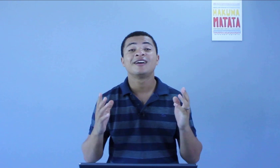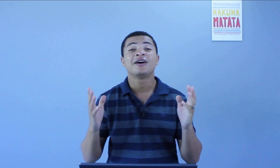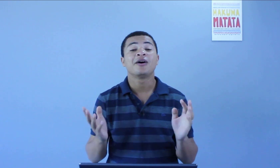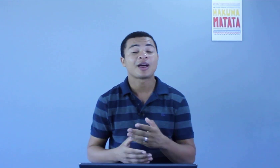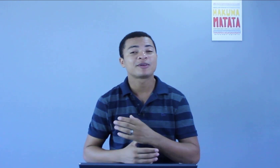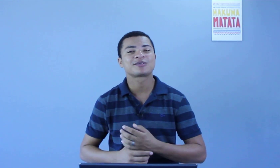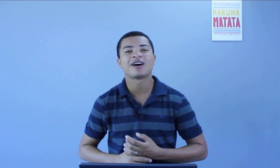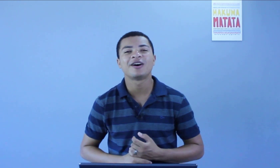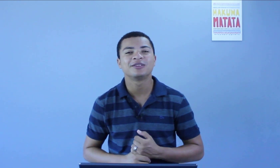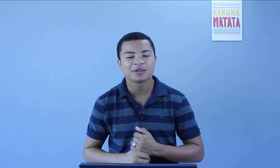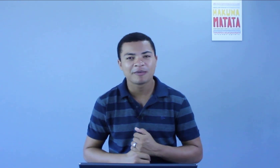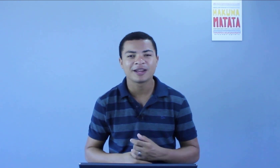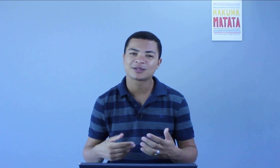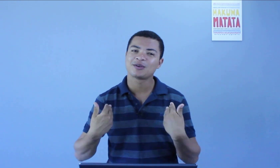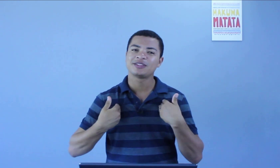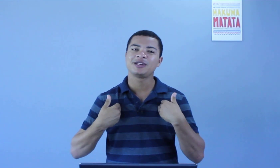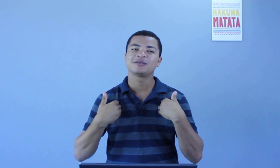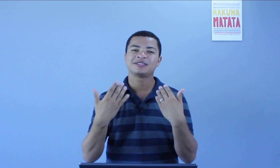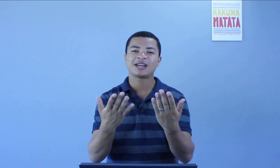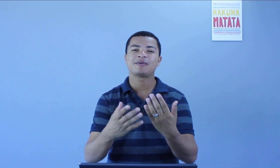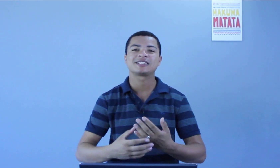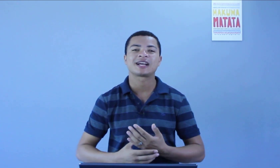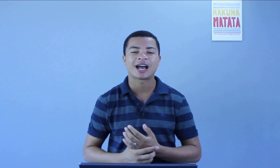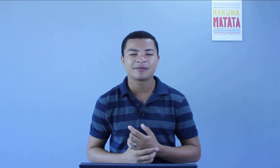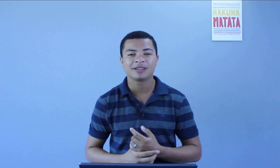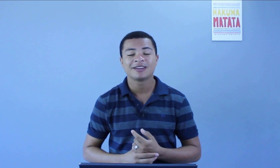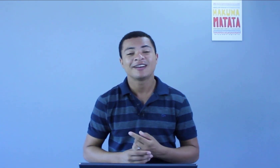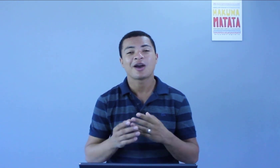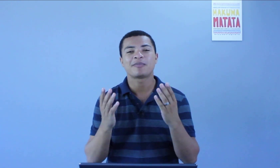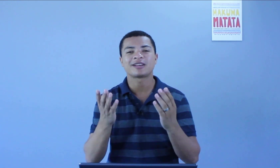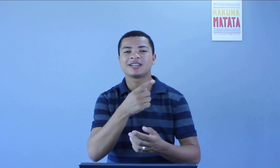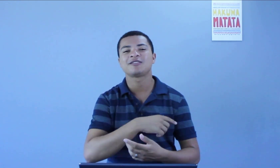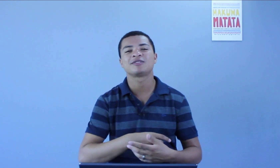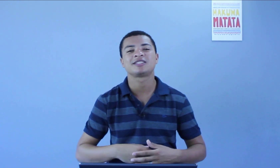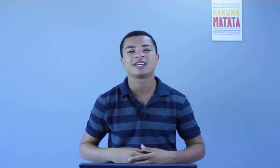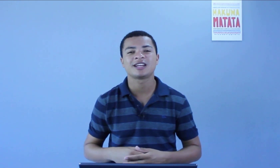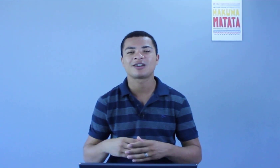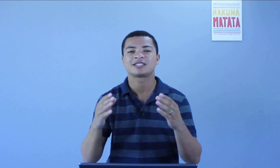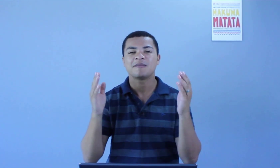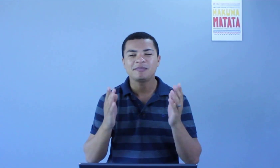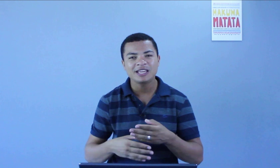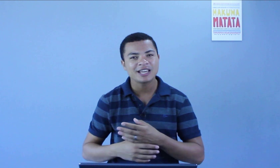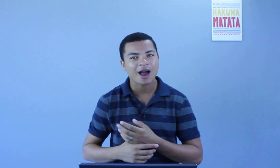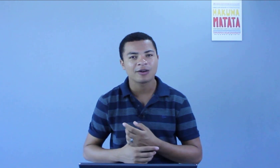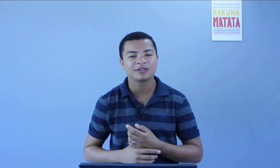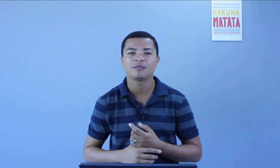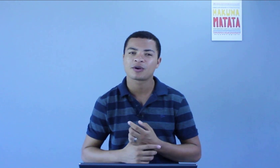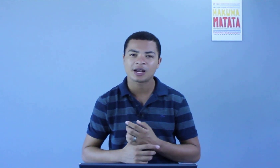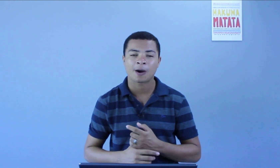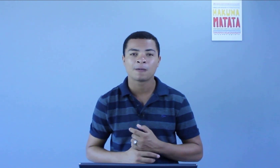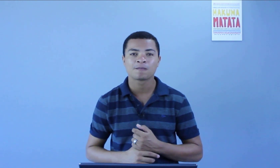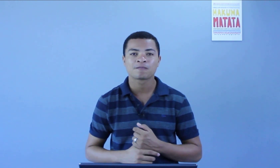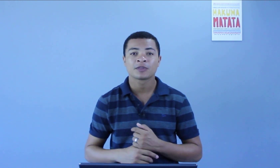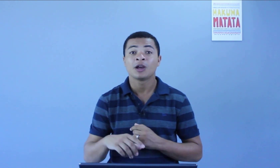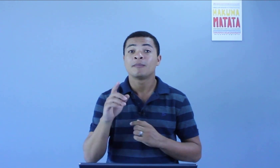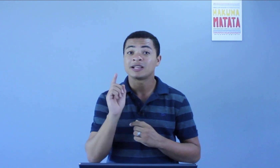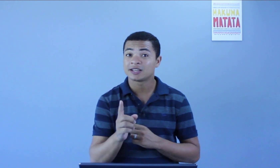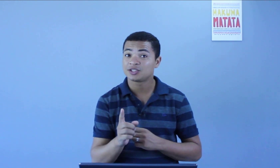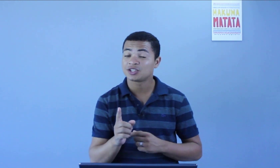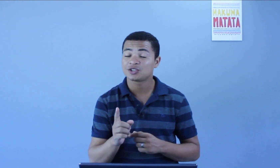Olá, pessoal! Tudo bem? Eu sou o Rodrigo, da Libras Academy. É um prazer ter você aqui na nossa mini-aula do meu canal. Mas antes de a